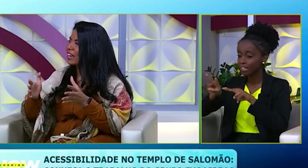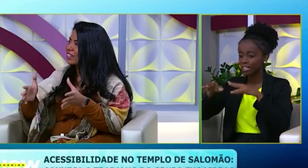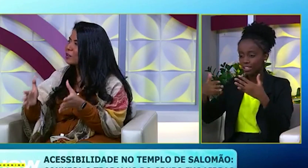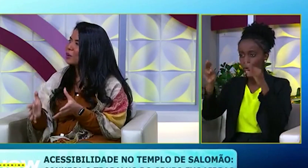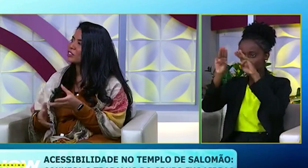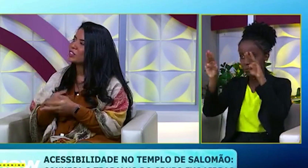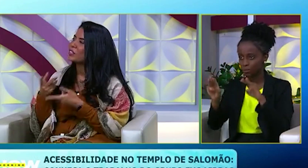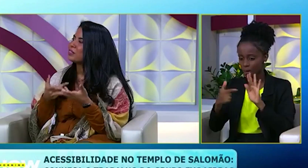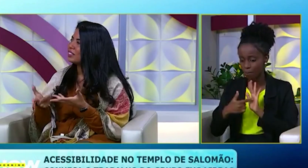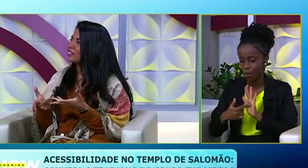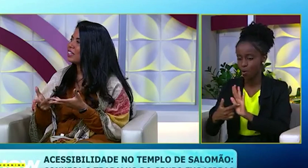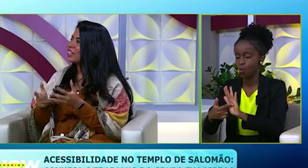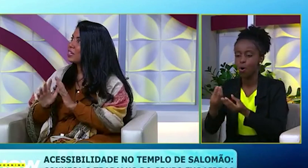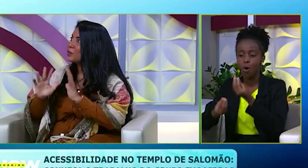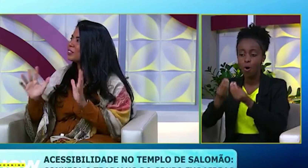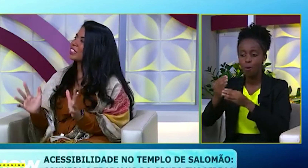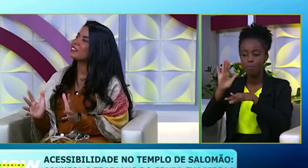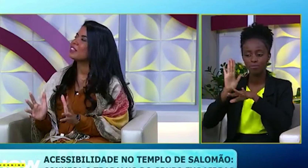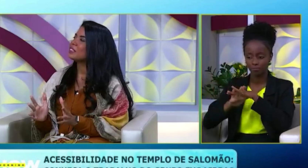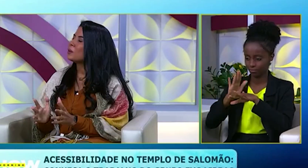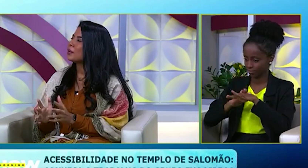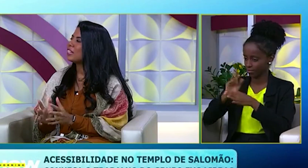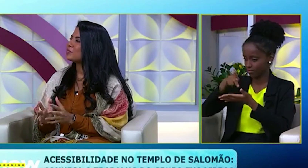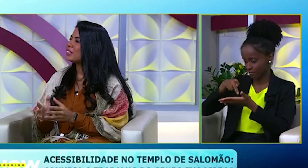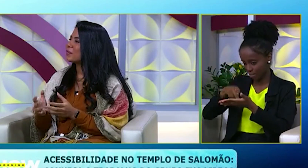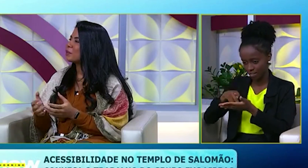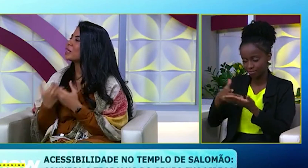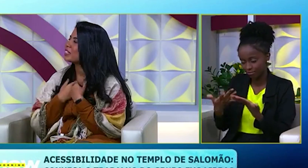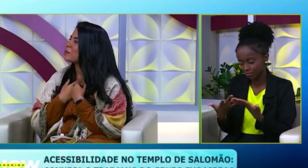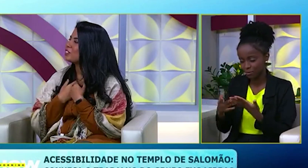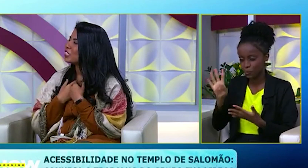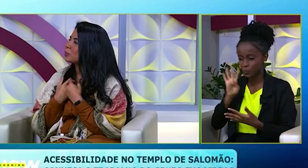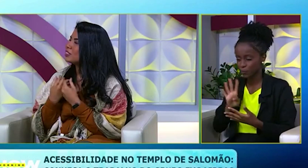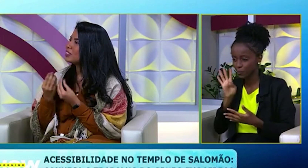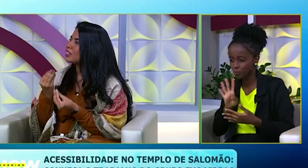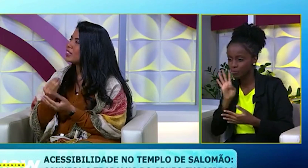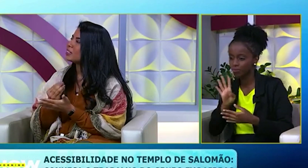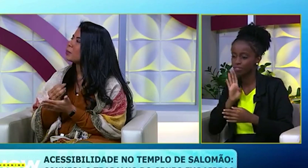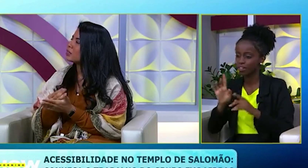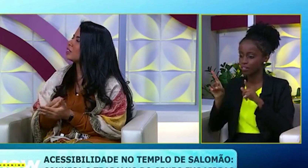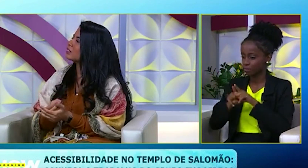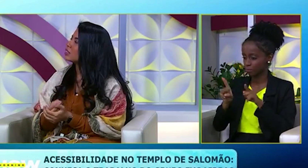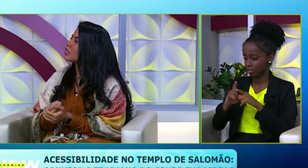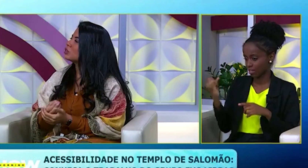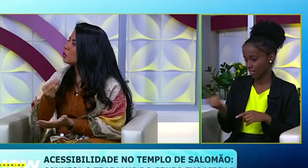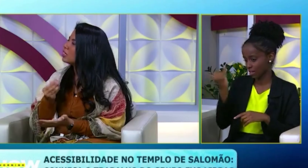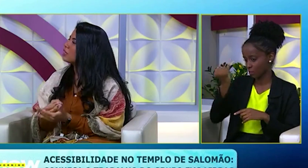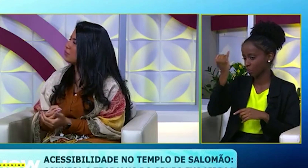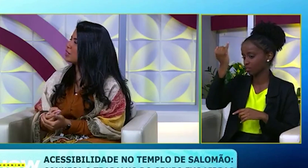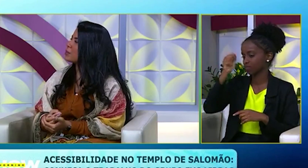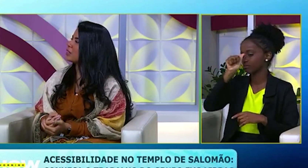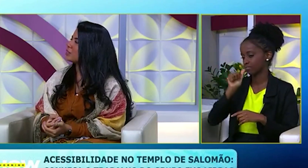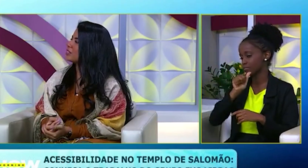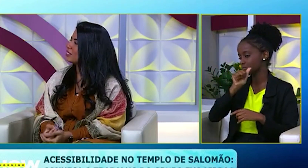ali ele mostra, não só não está falando, ele está mostrando. Então, para eles foi até muito bacana para a gente, para eles entenderem essa importância do